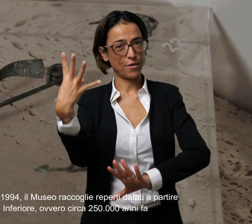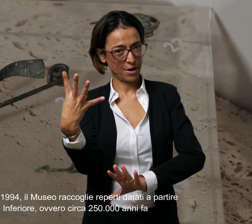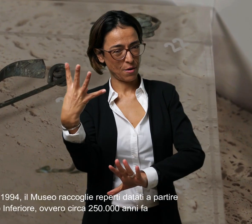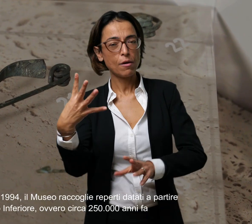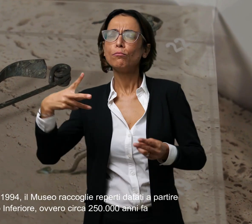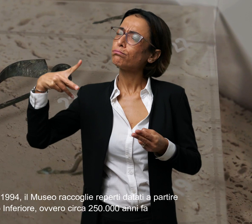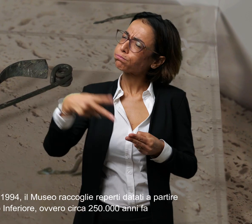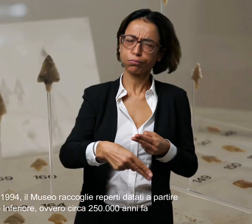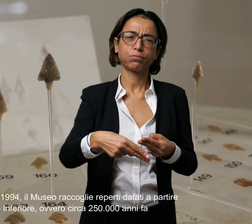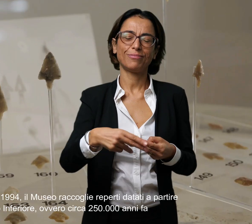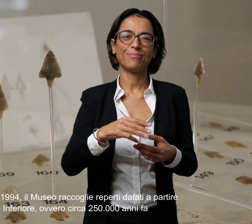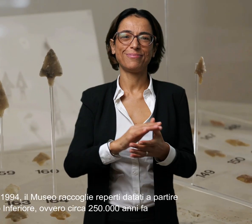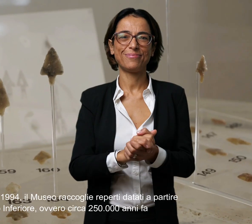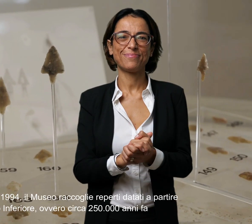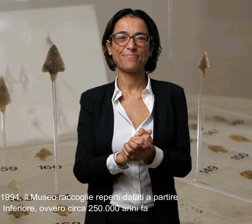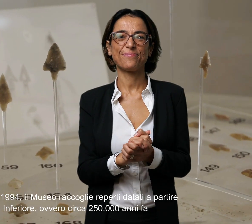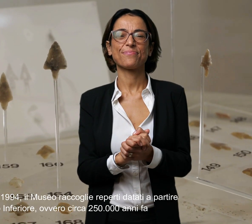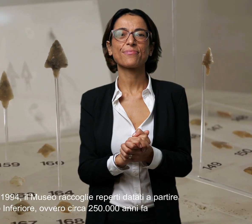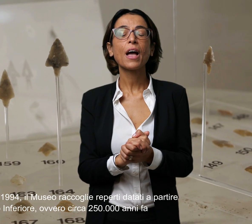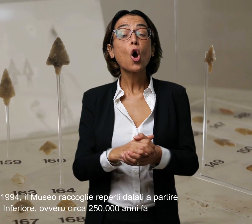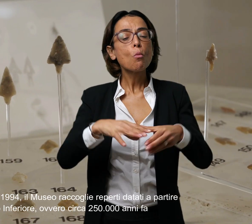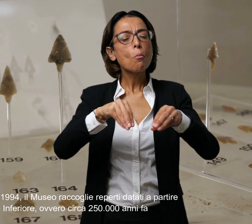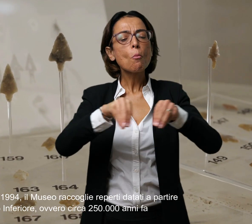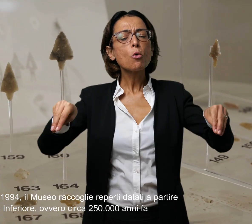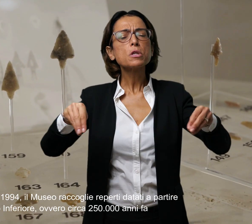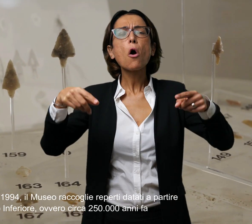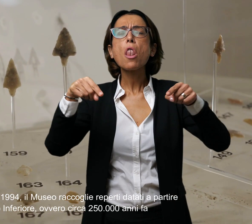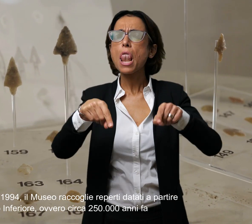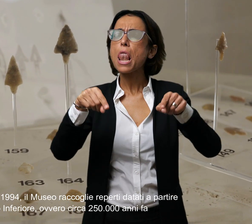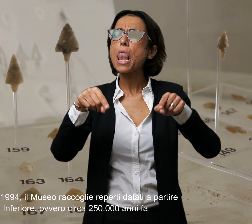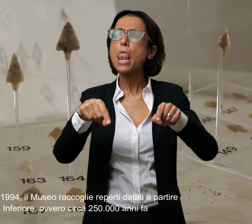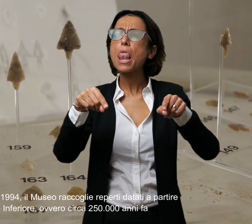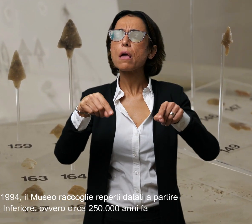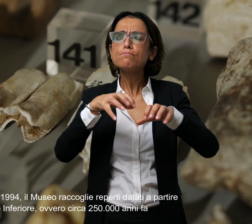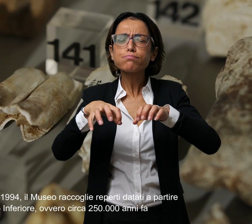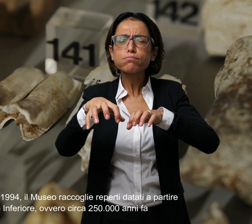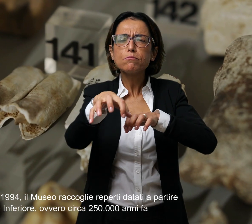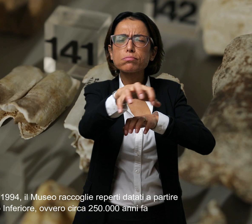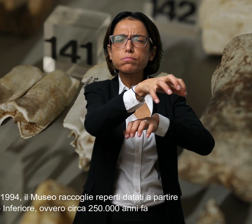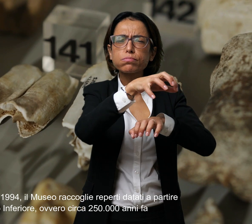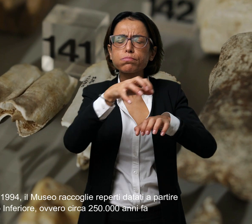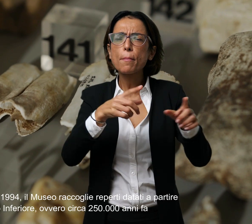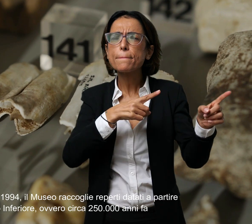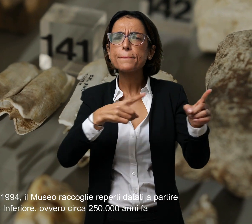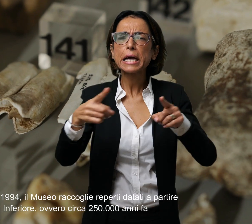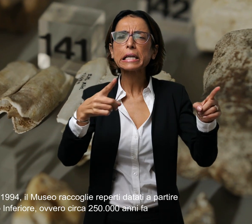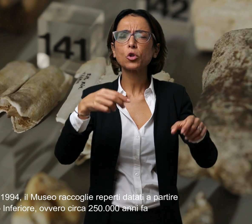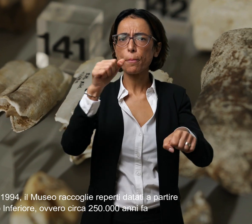il museo raccoglie reperti datati a partire dal paleolismo inferiore ovvero